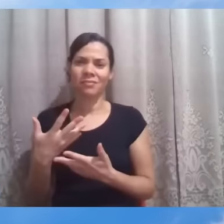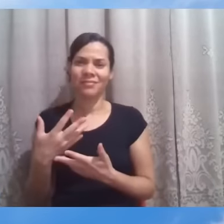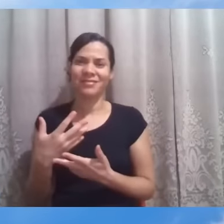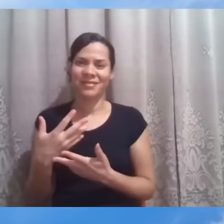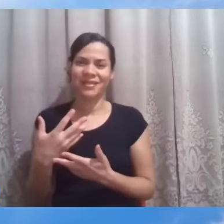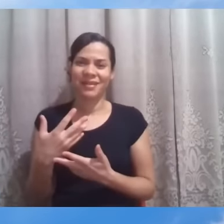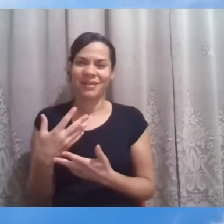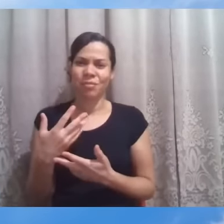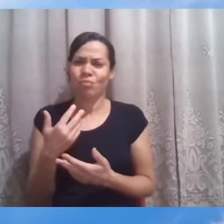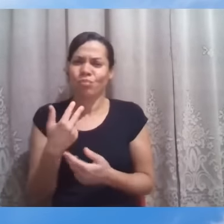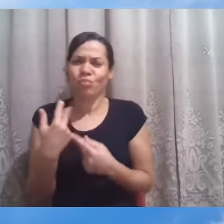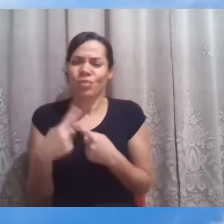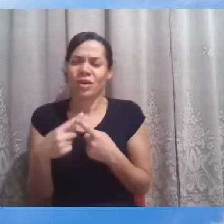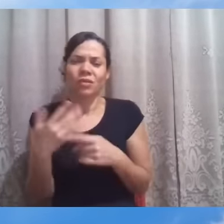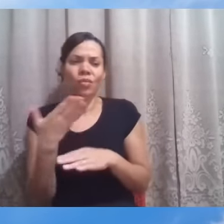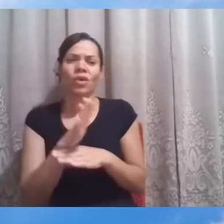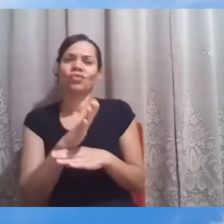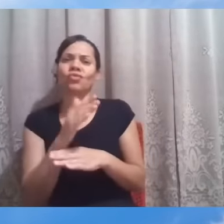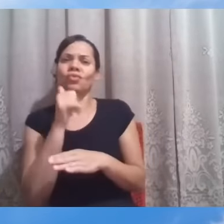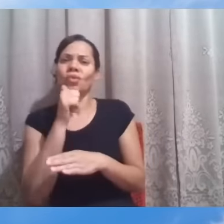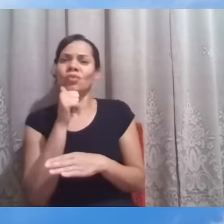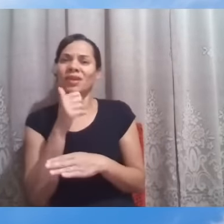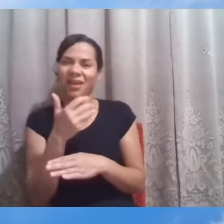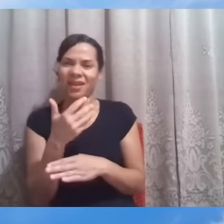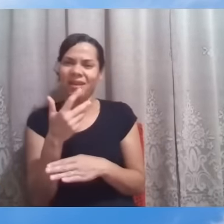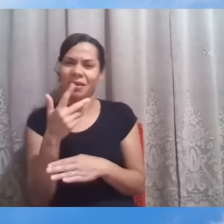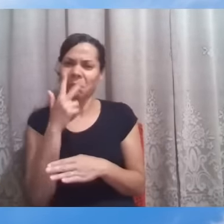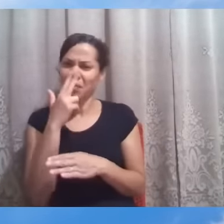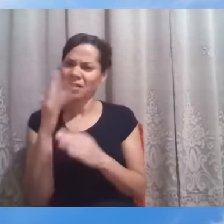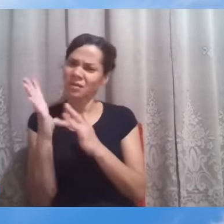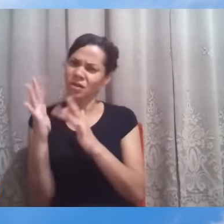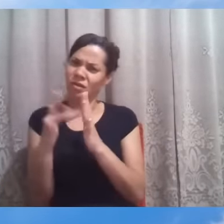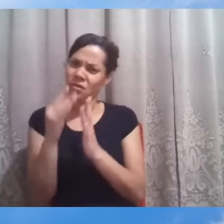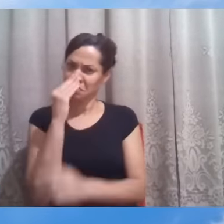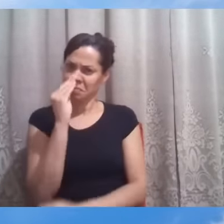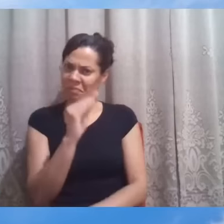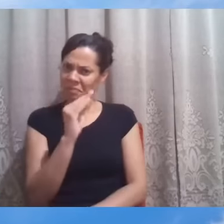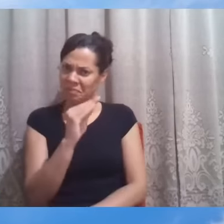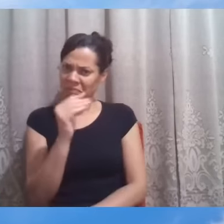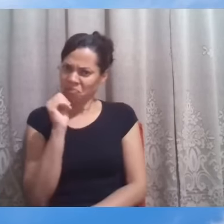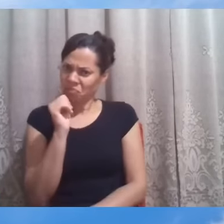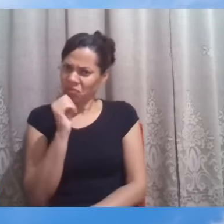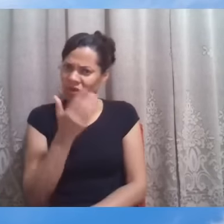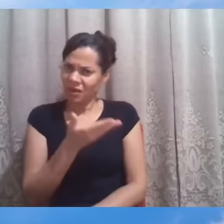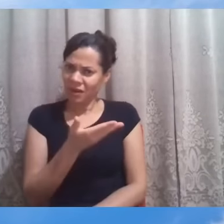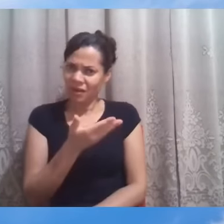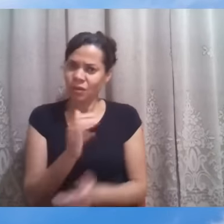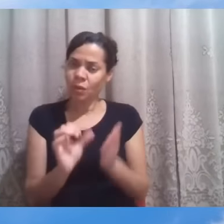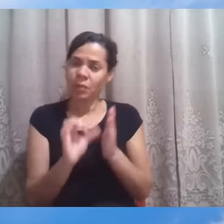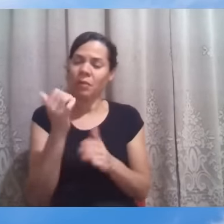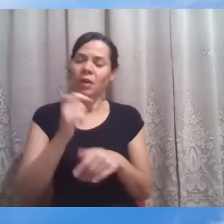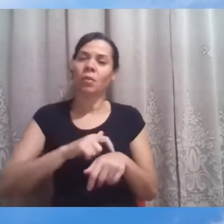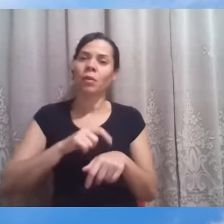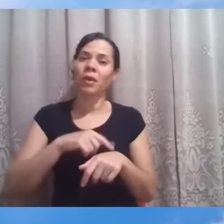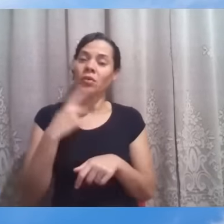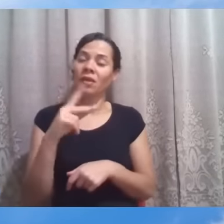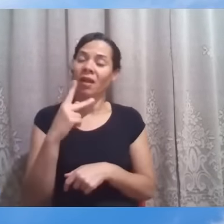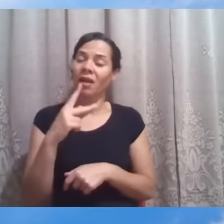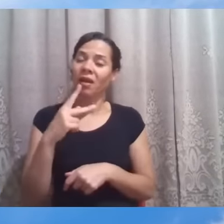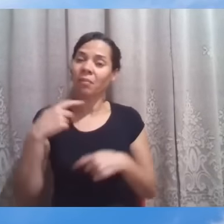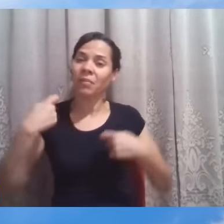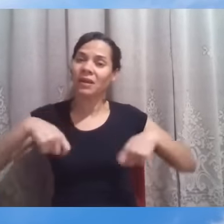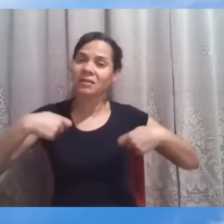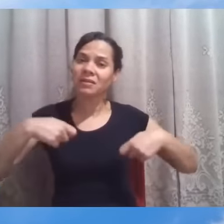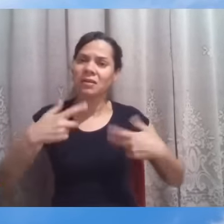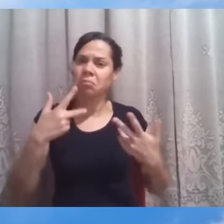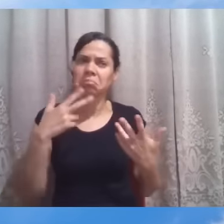àquela mulher, que parece ele ignorar simplesmente num primeiro momento as necessidades dela, nem